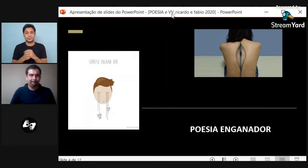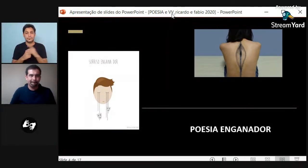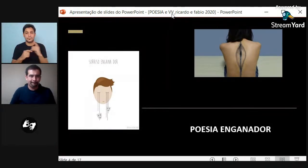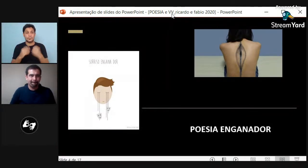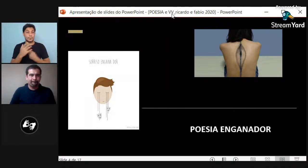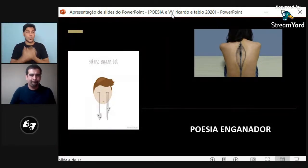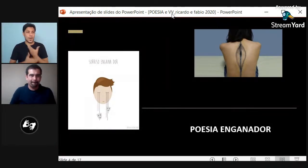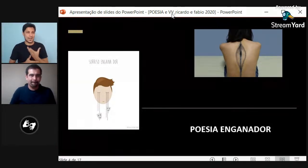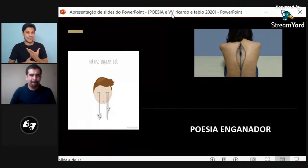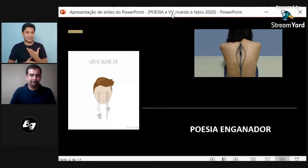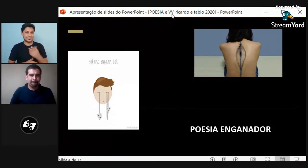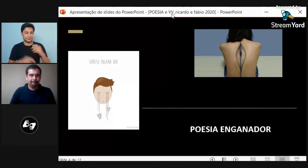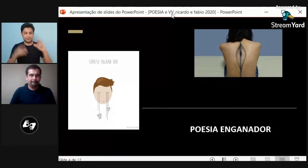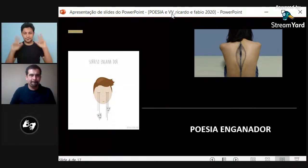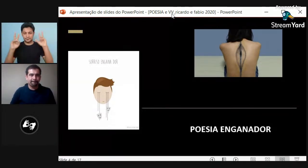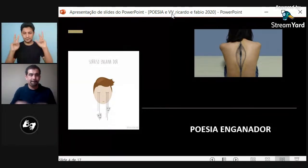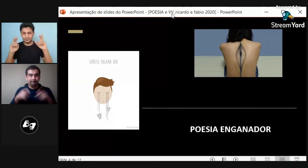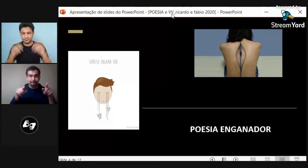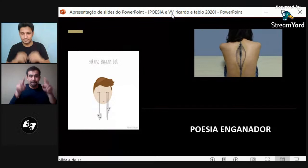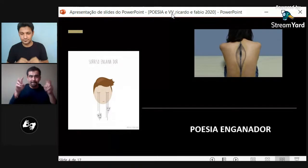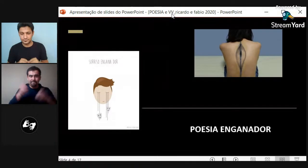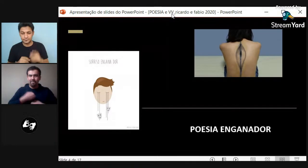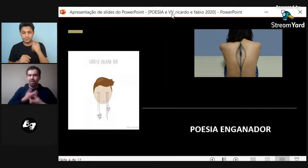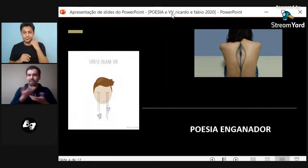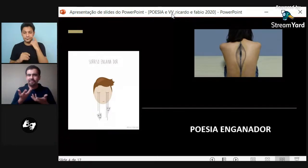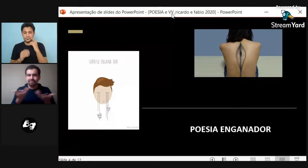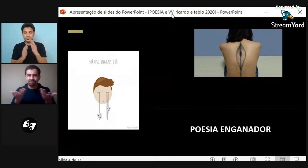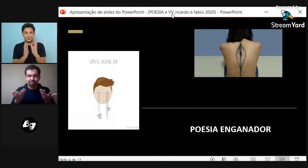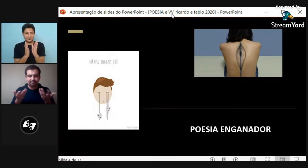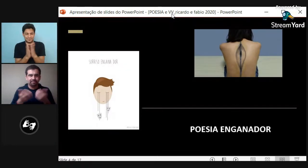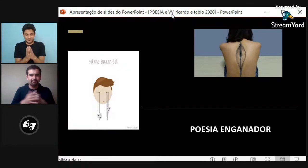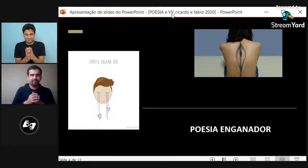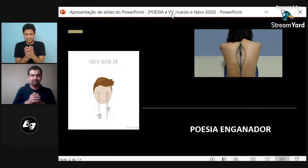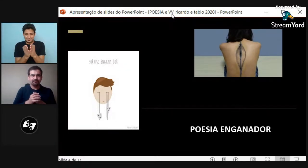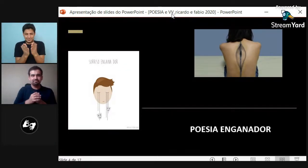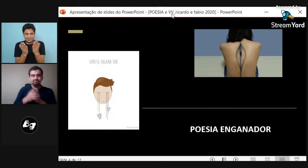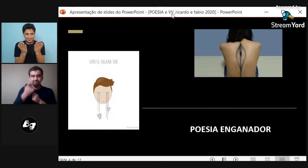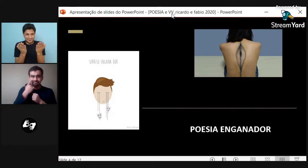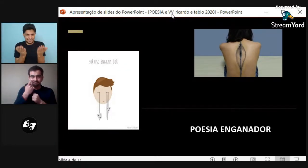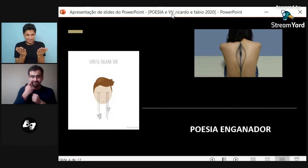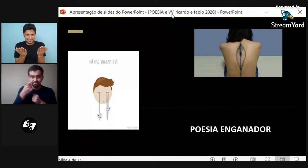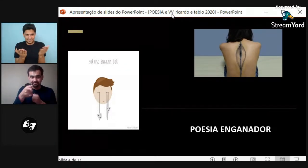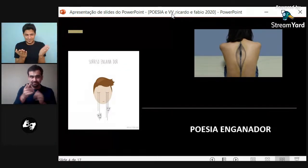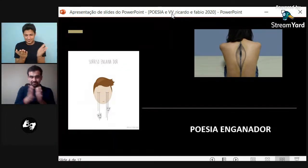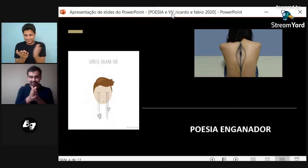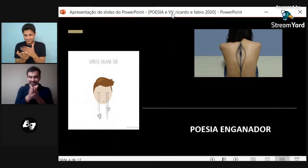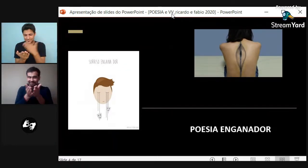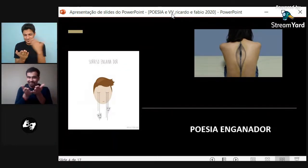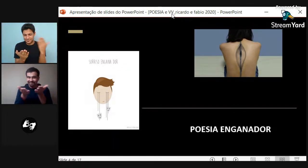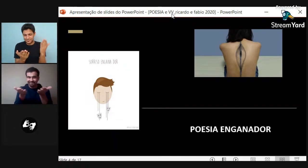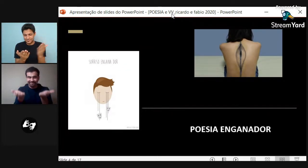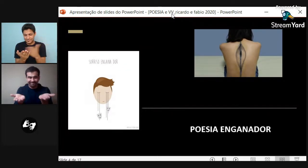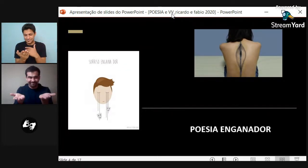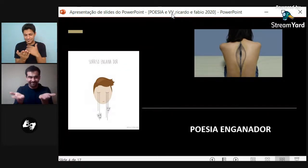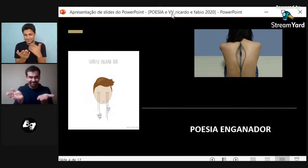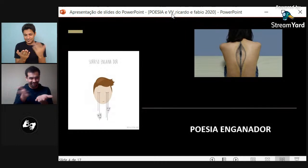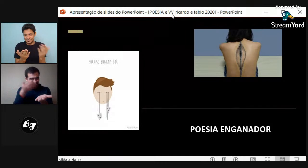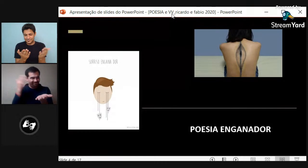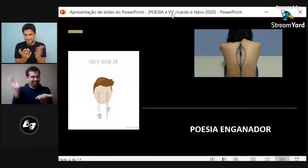Se refiere como, claro, a una seña de visual bastante distinta. Por